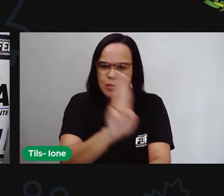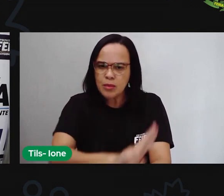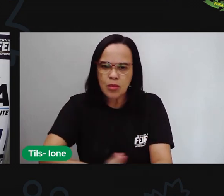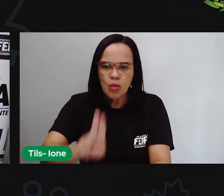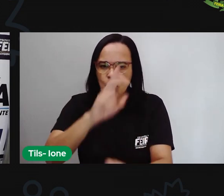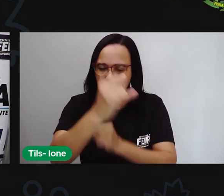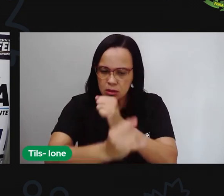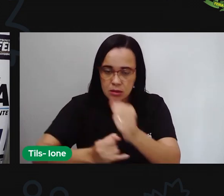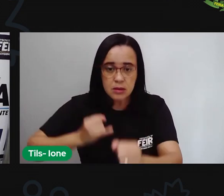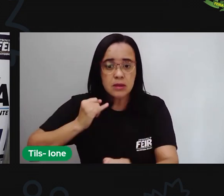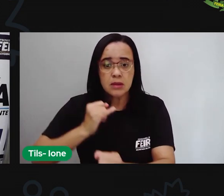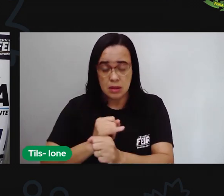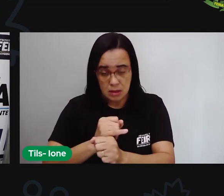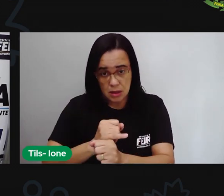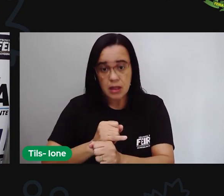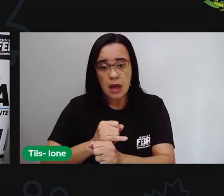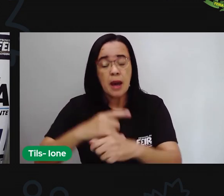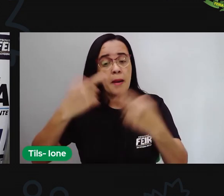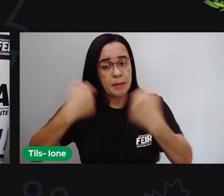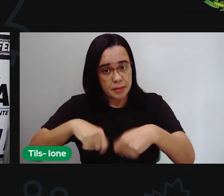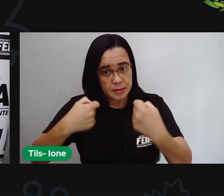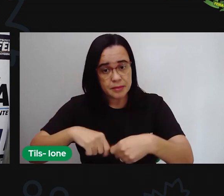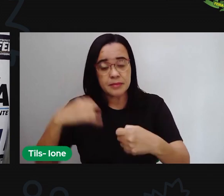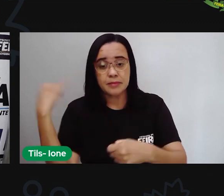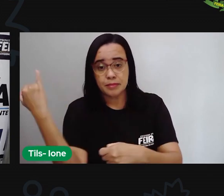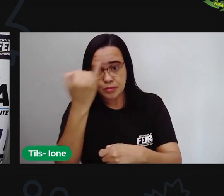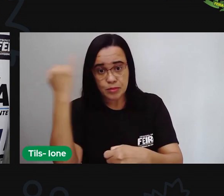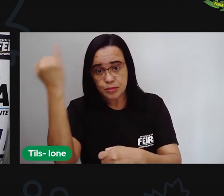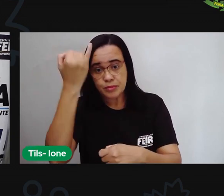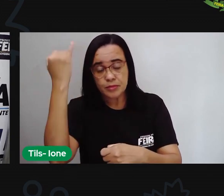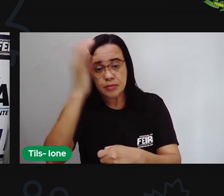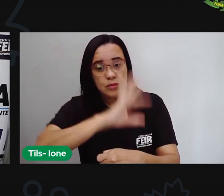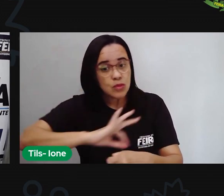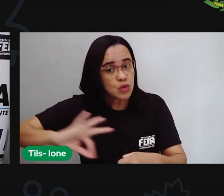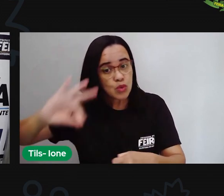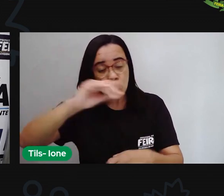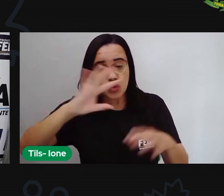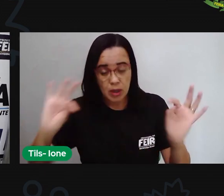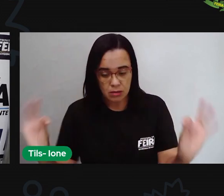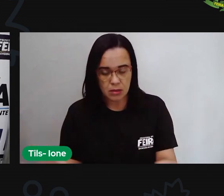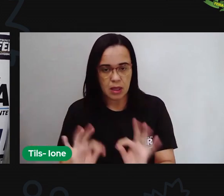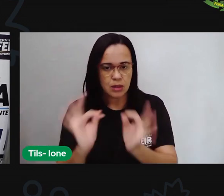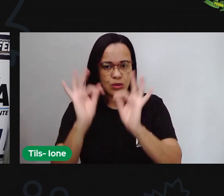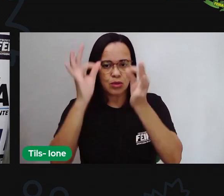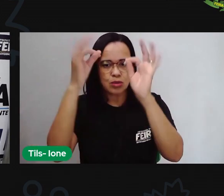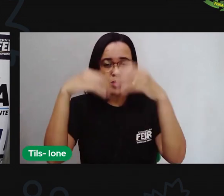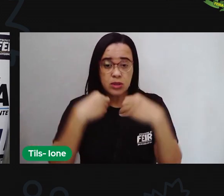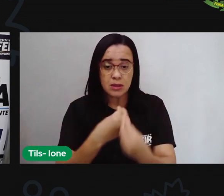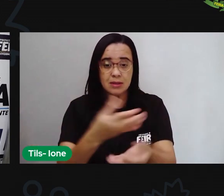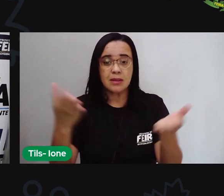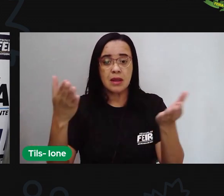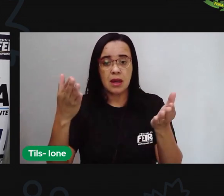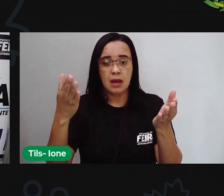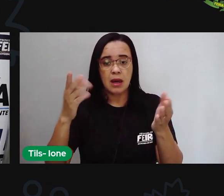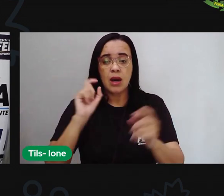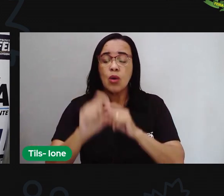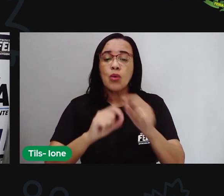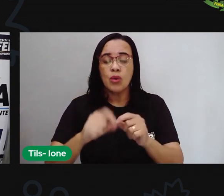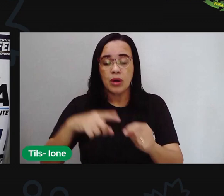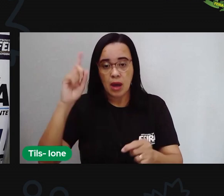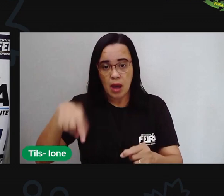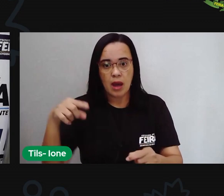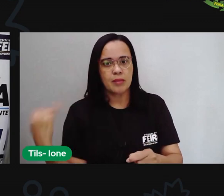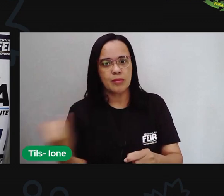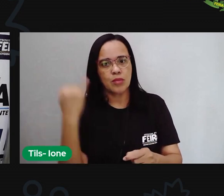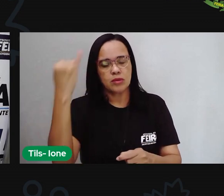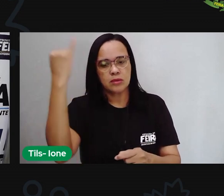para utilizar internet para utilizar tudo que a tecnologia nos proporciona é muito importante tá